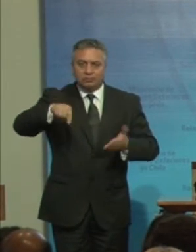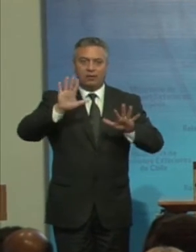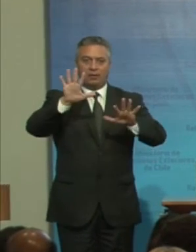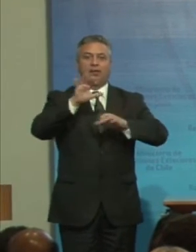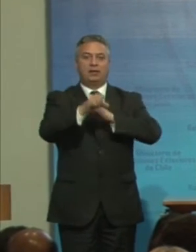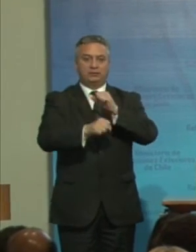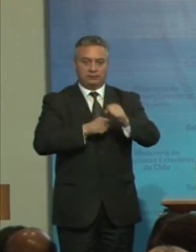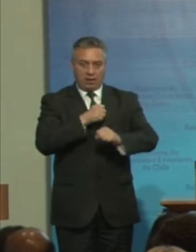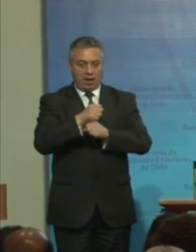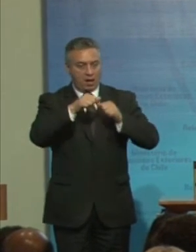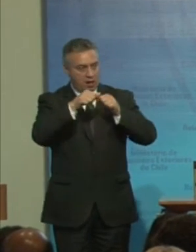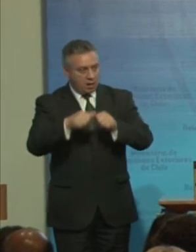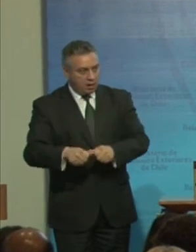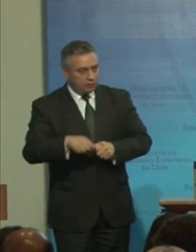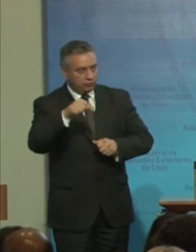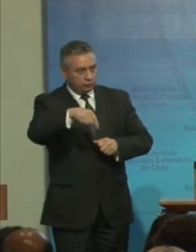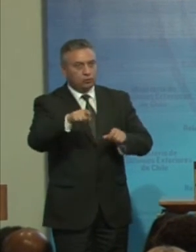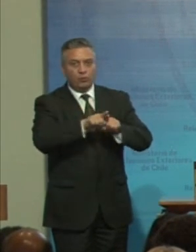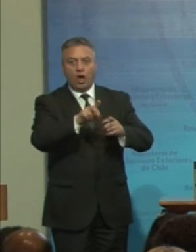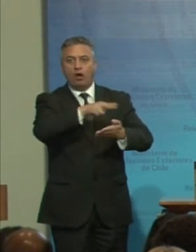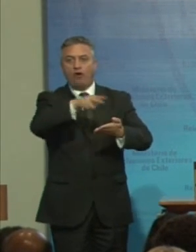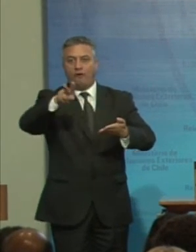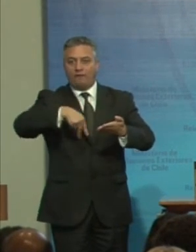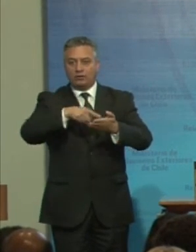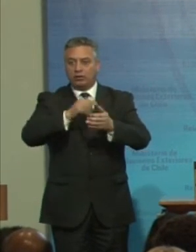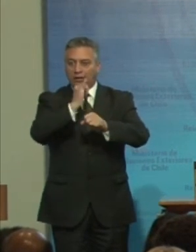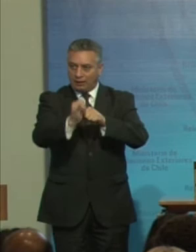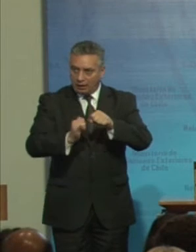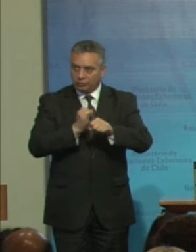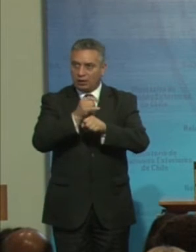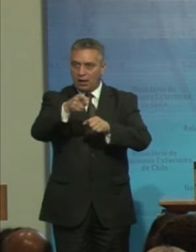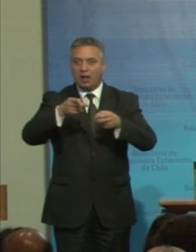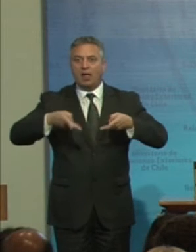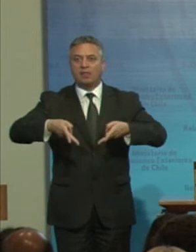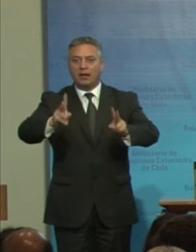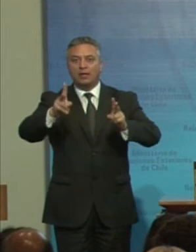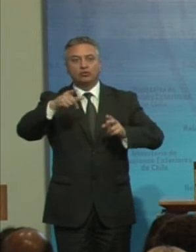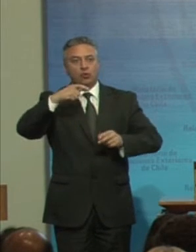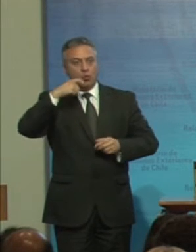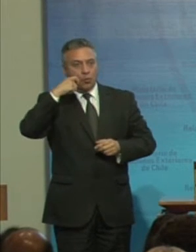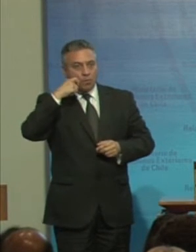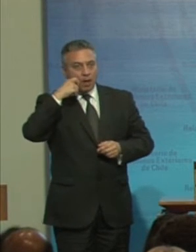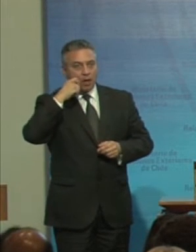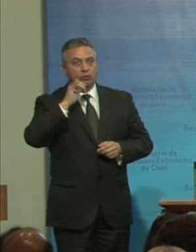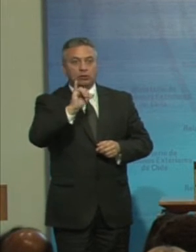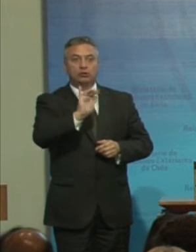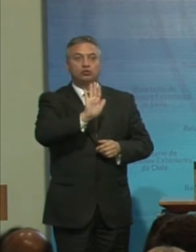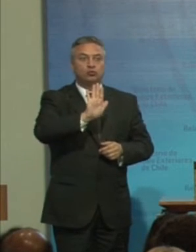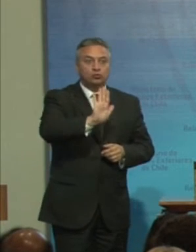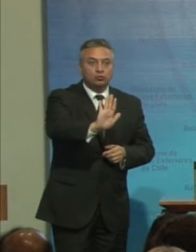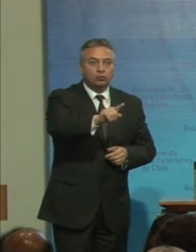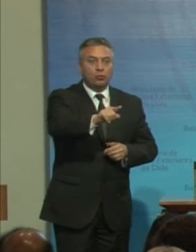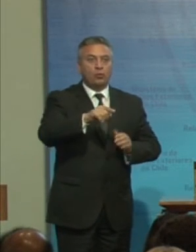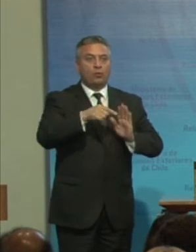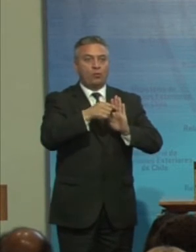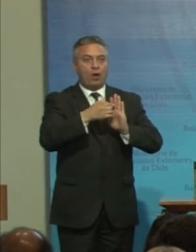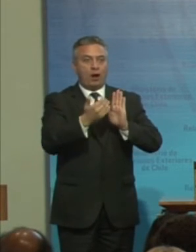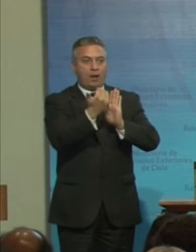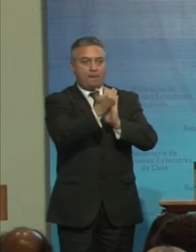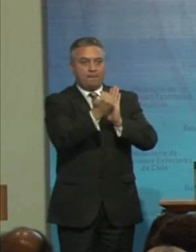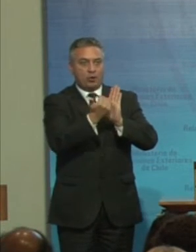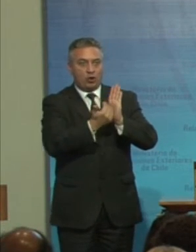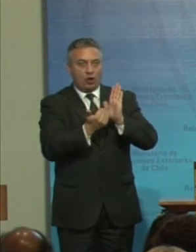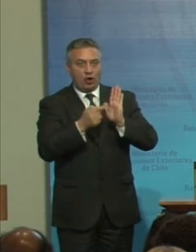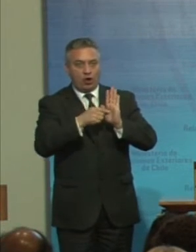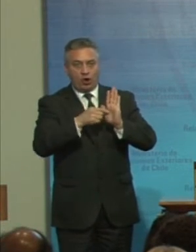De la Convención Internacional De los Derechos Humanos Y su protocolo Facultativo Respecto de las personas En